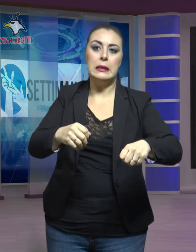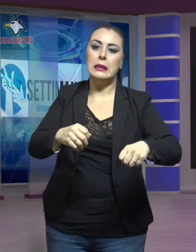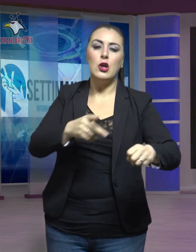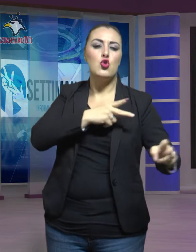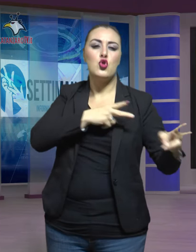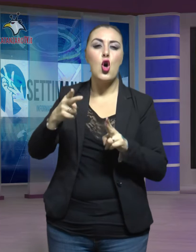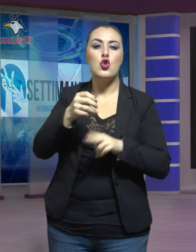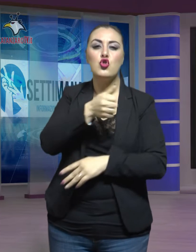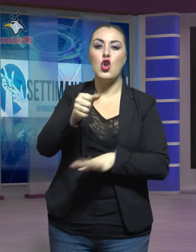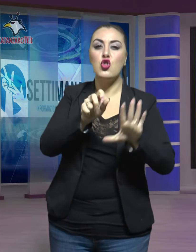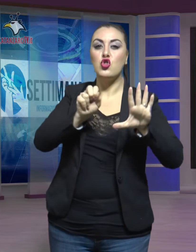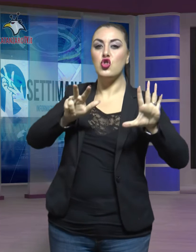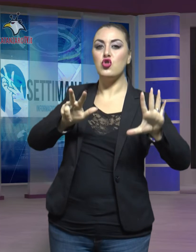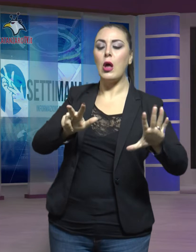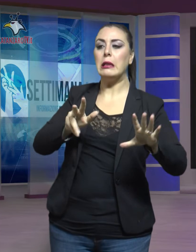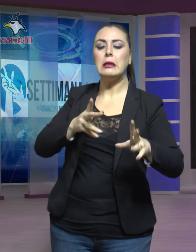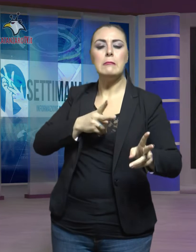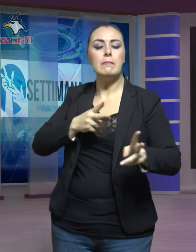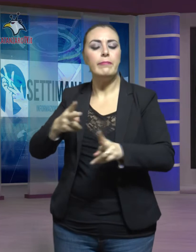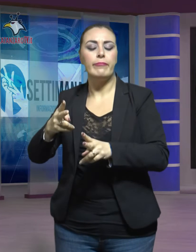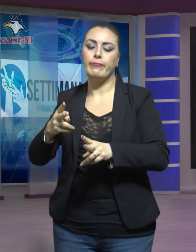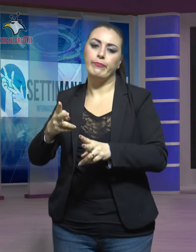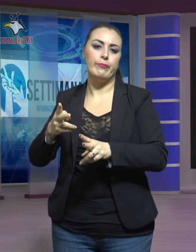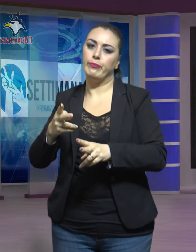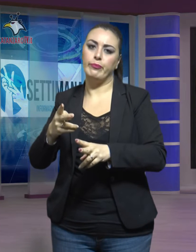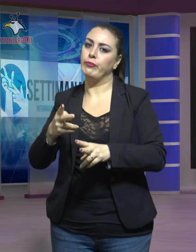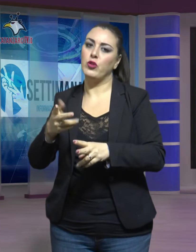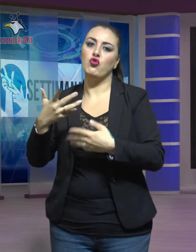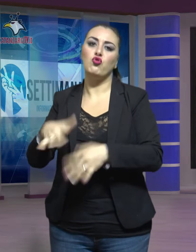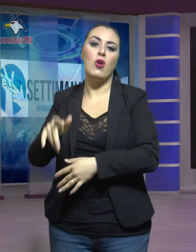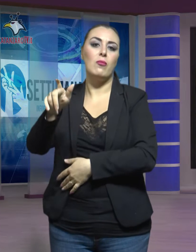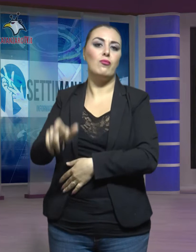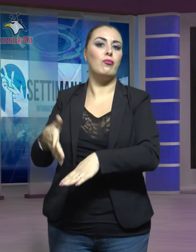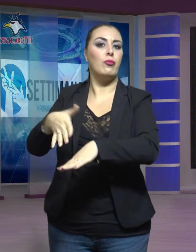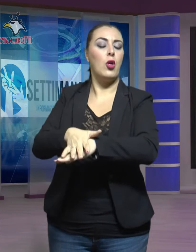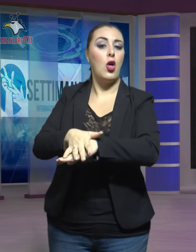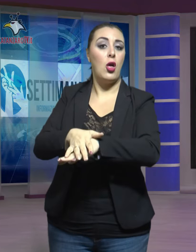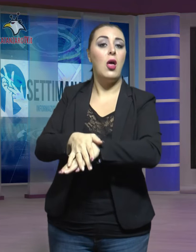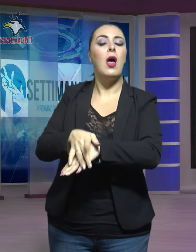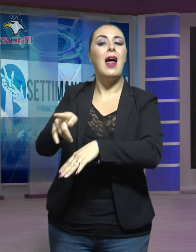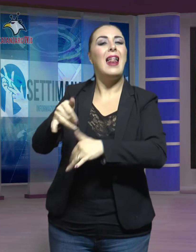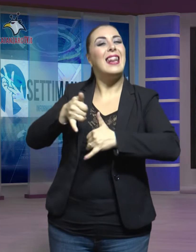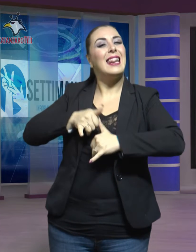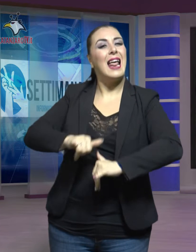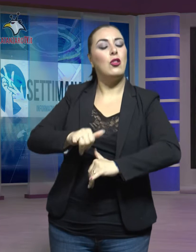i soccorsi del 118. Viscomi, nativo di Soverato, era molto